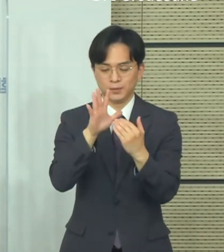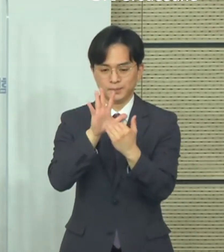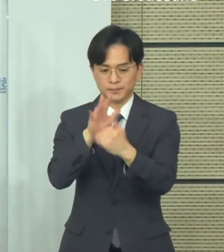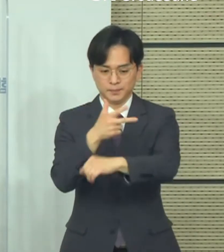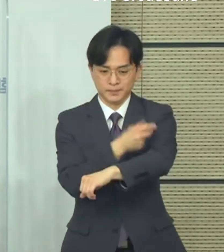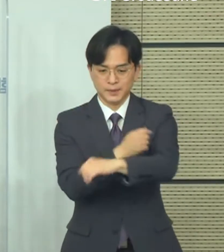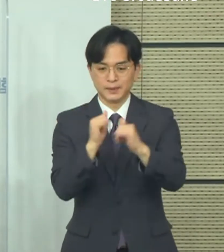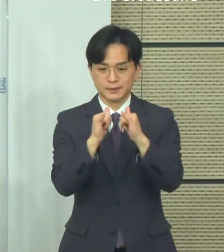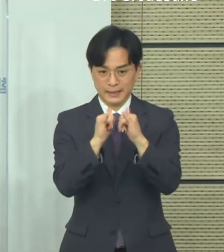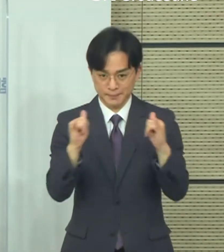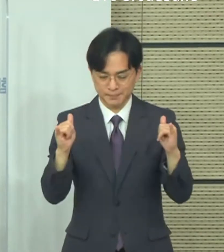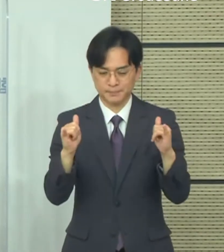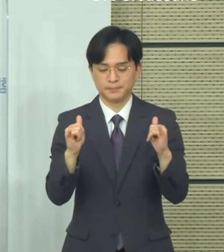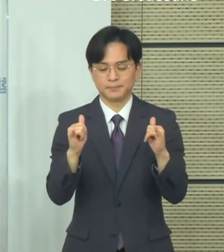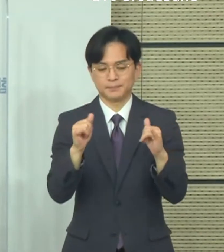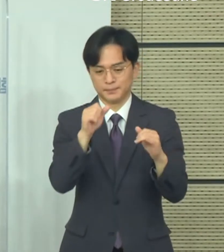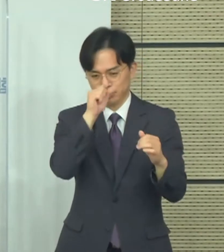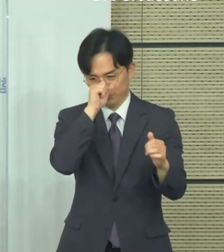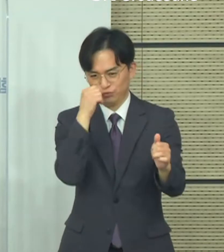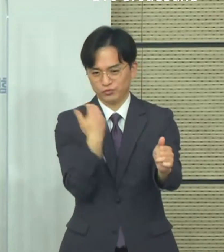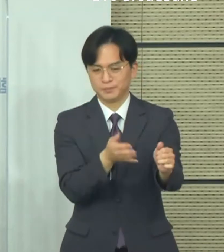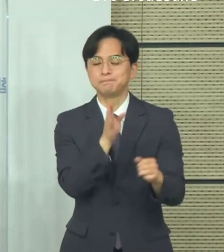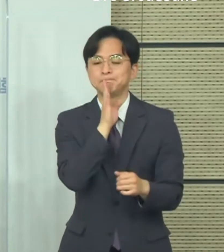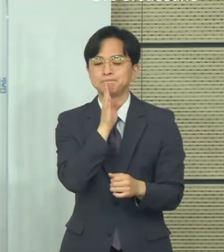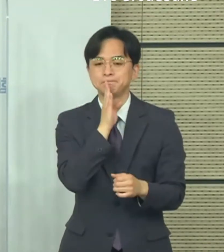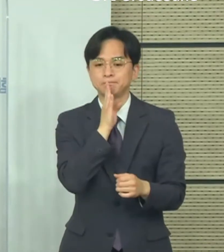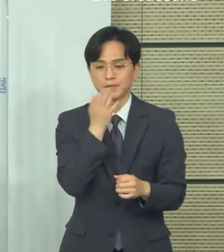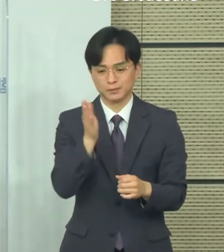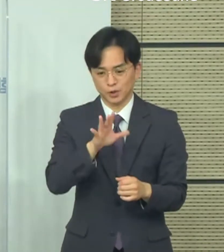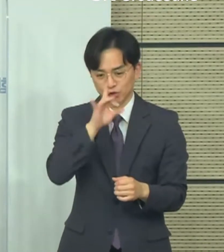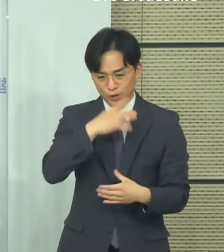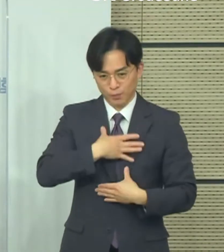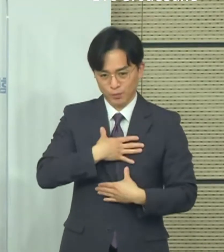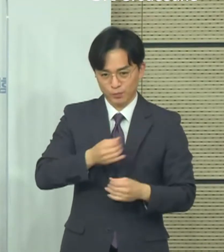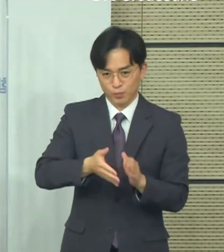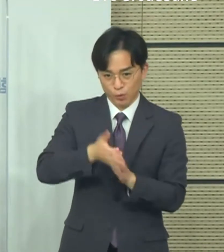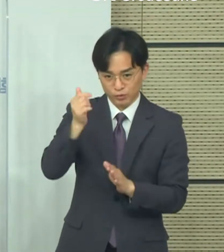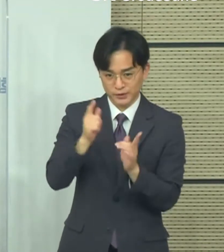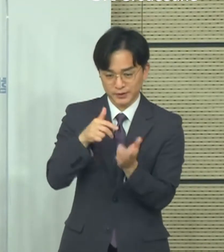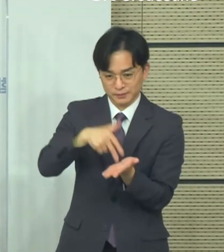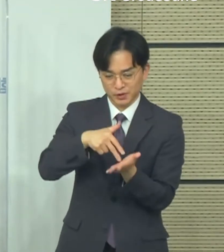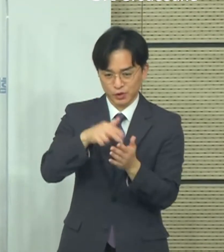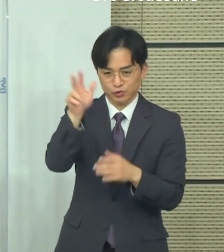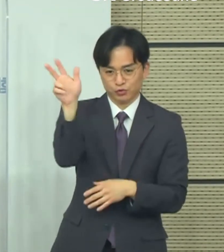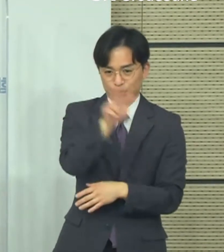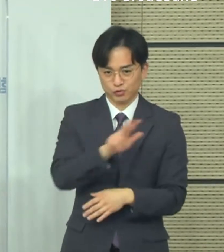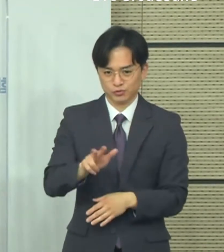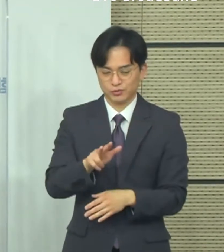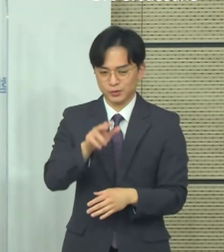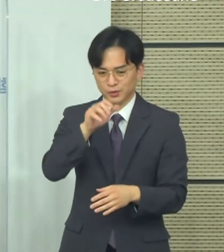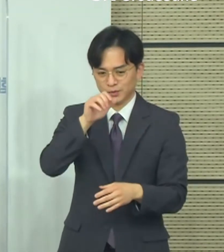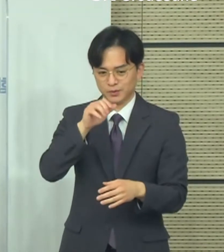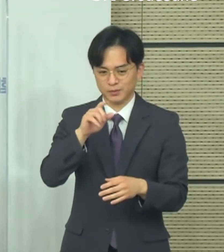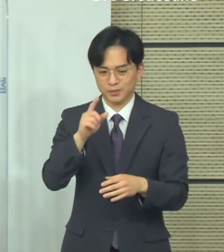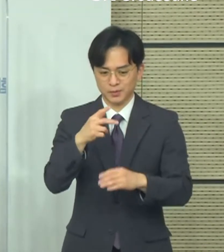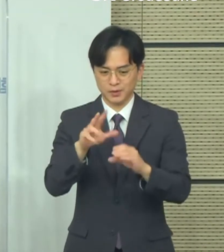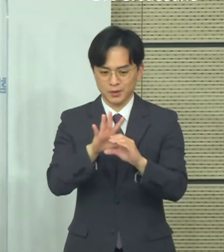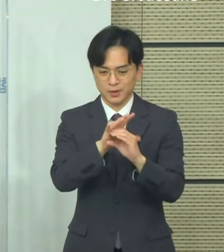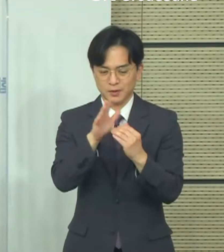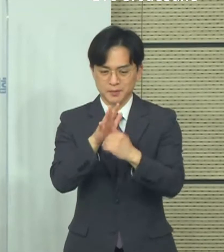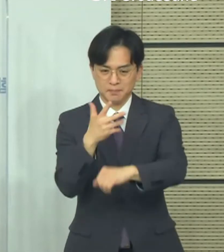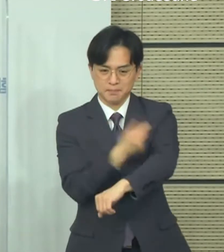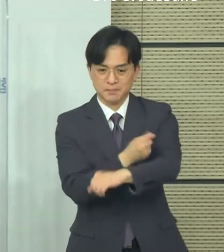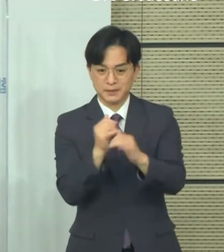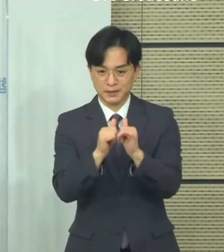논의를 하고 있지는 않습니다. 특히 예방접종을 받은 기간제 그리고 소상공인 부분과